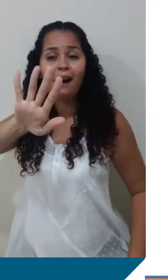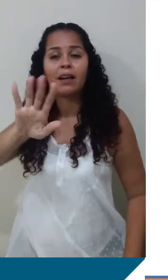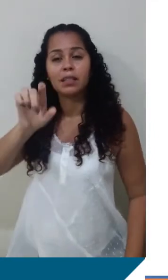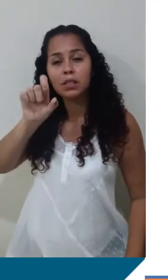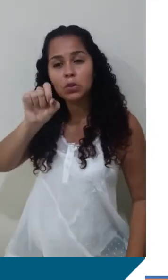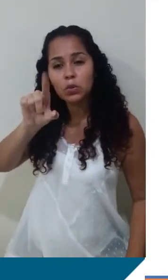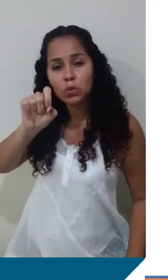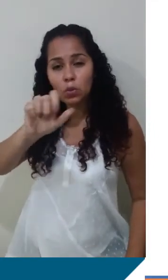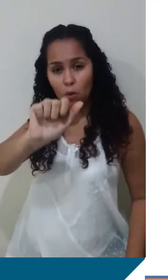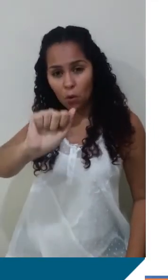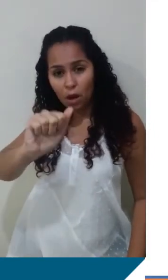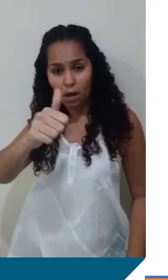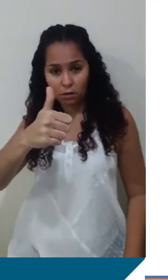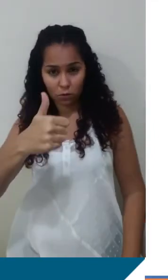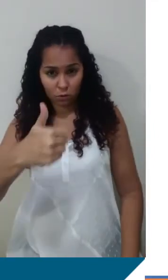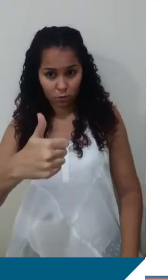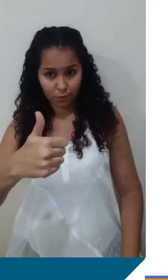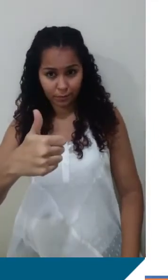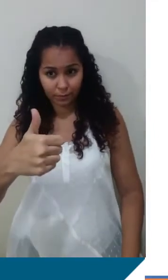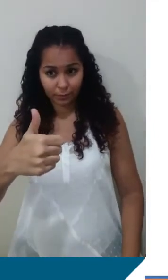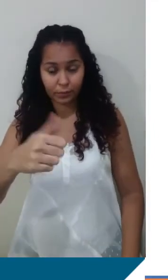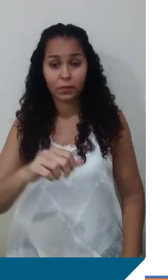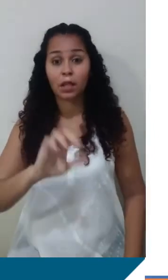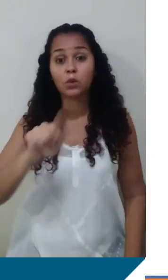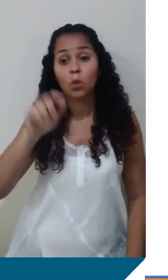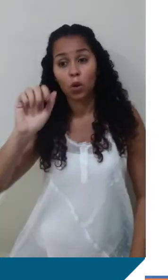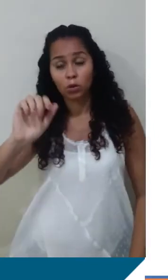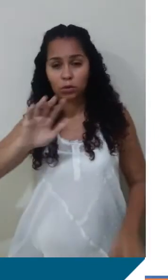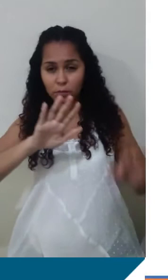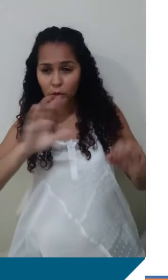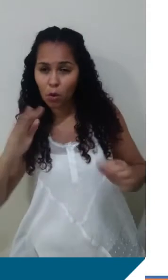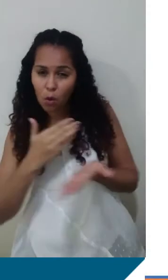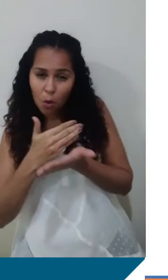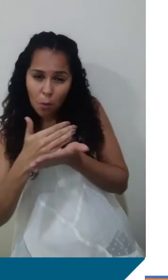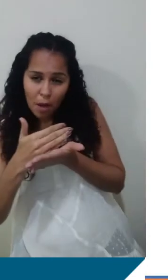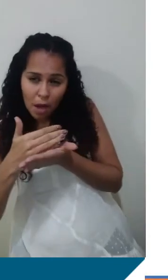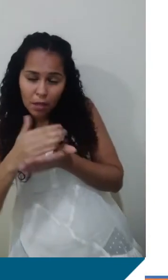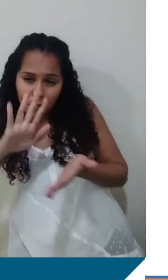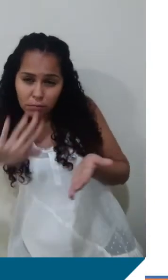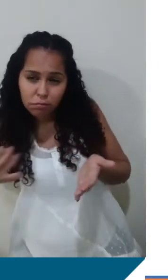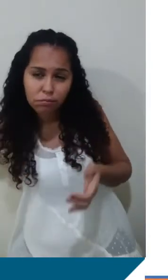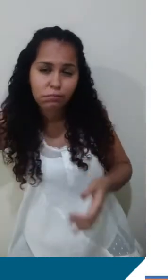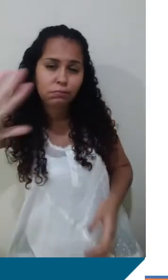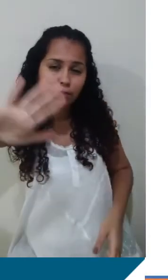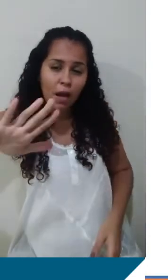área, A1. E neste outro caso, ele começa aqui e varre toda esta área A2.